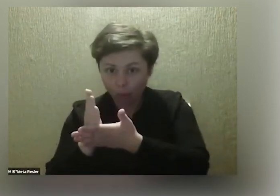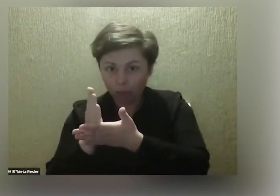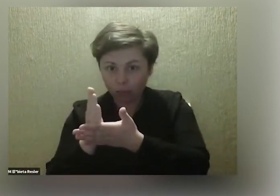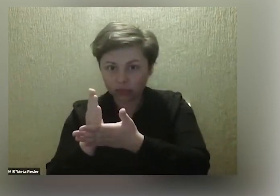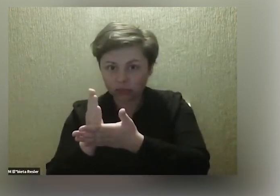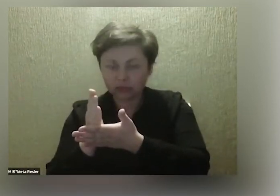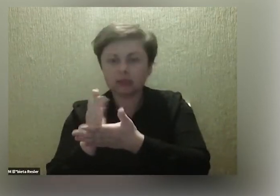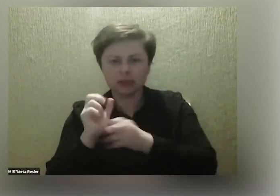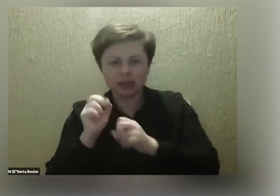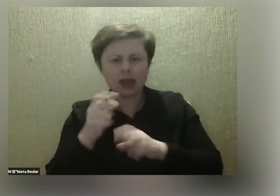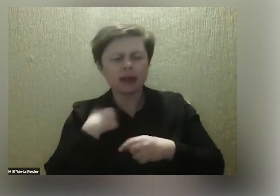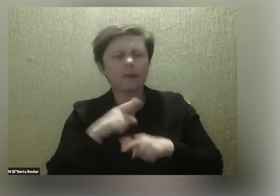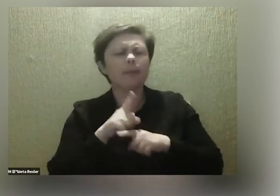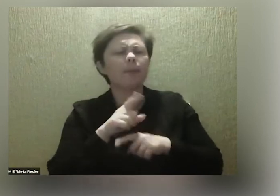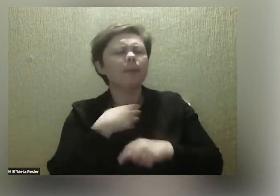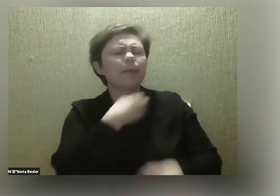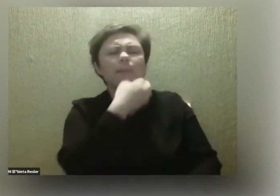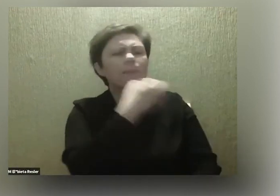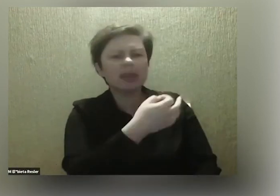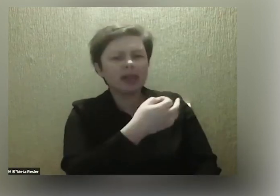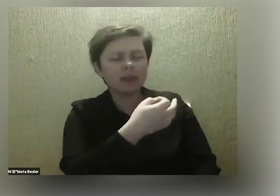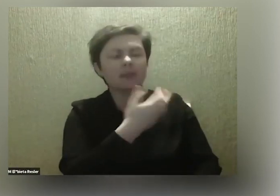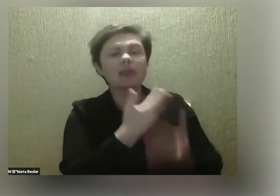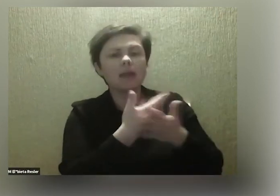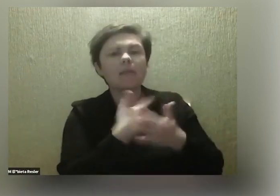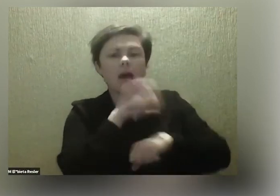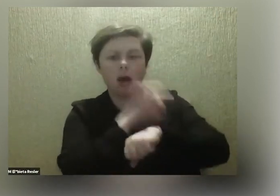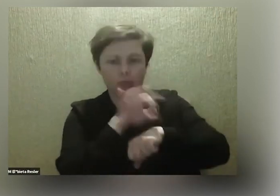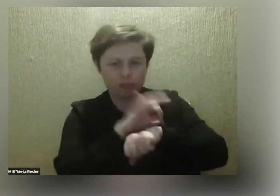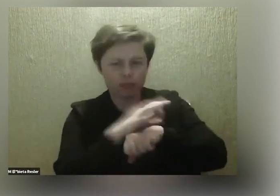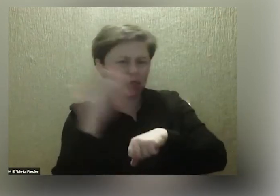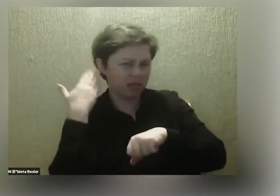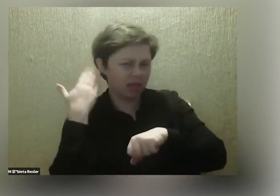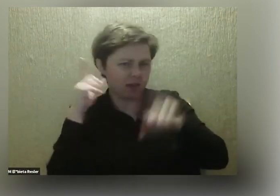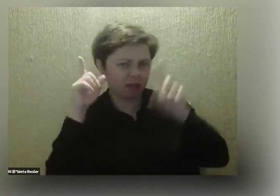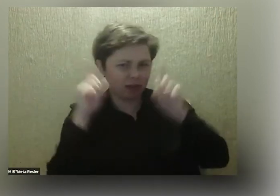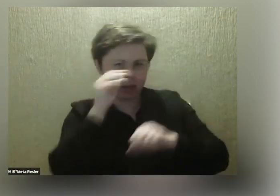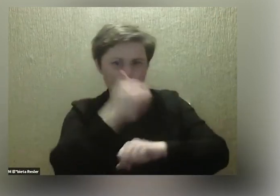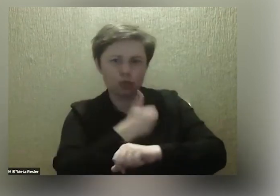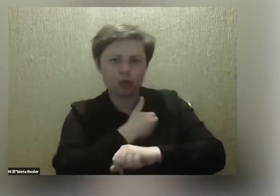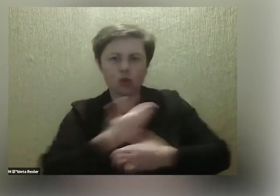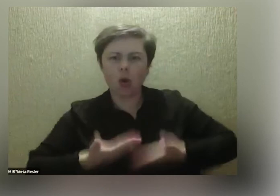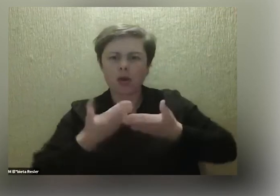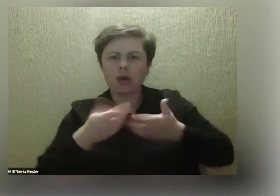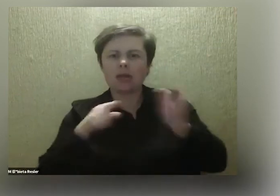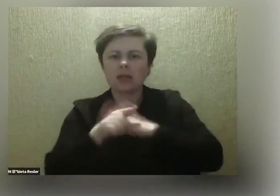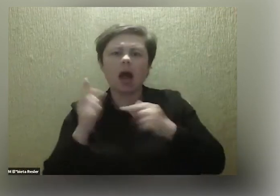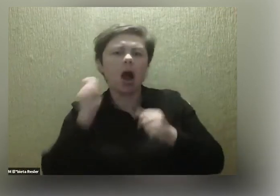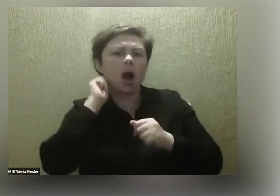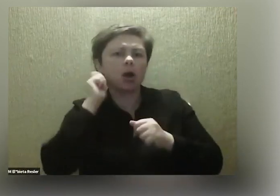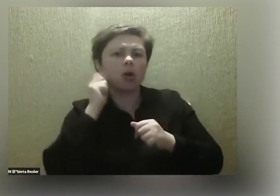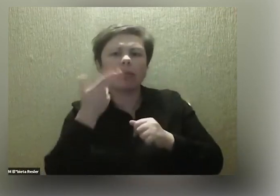Tak, też pytam, bo jest taki projekt, który niedawno ruszył. Szkoły rodzenia dla kobiet z niepełnosprawnościami.